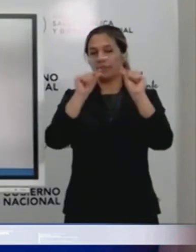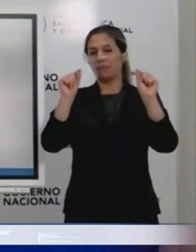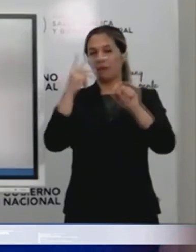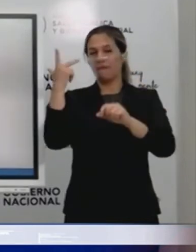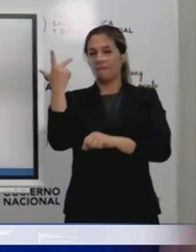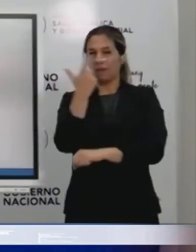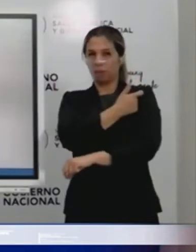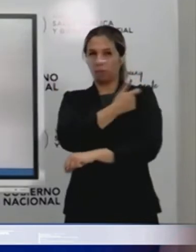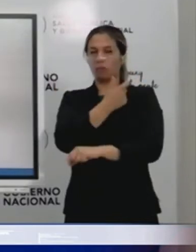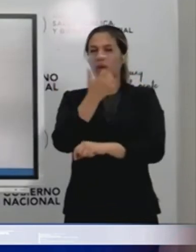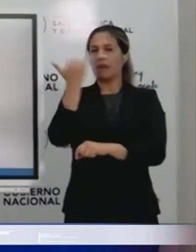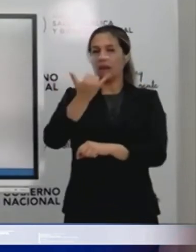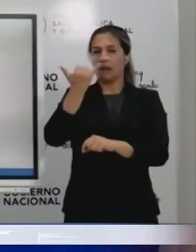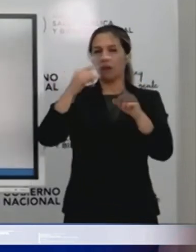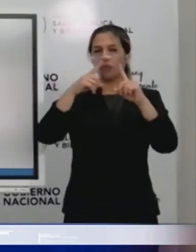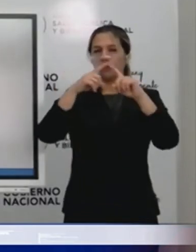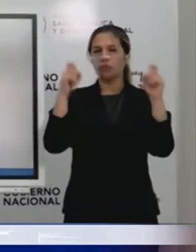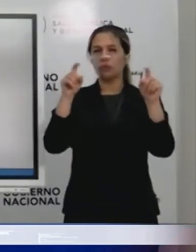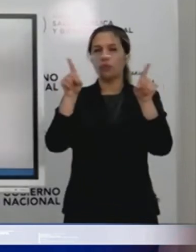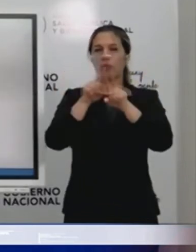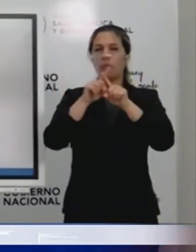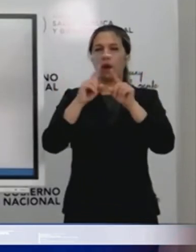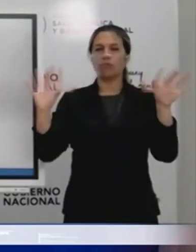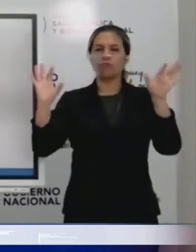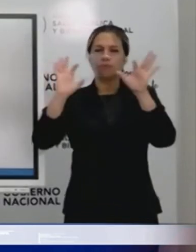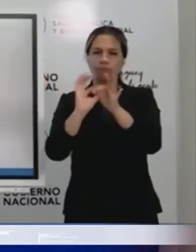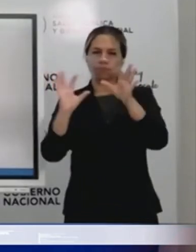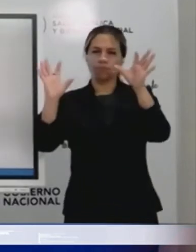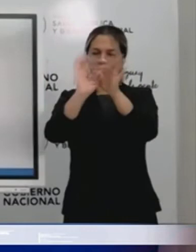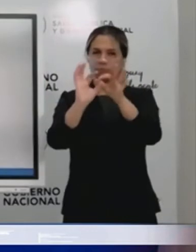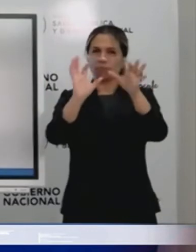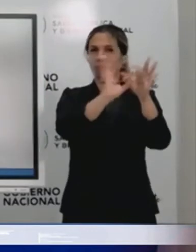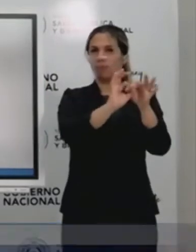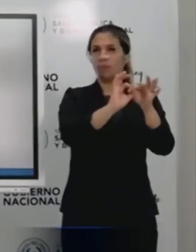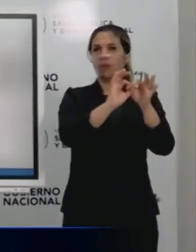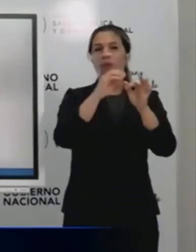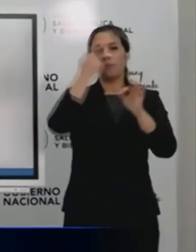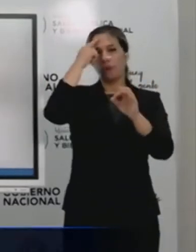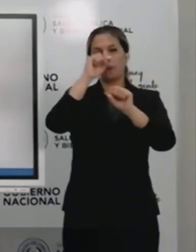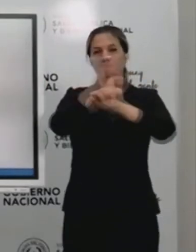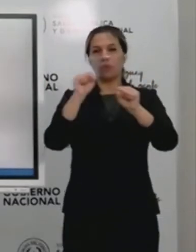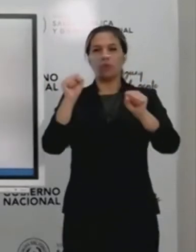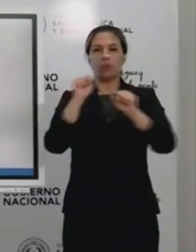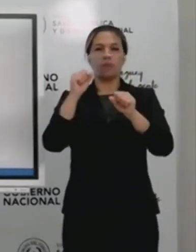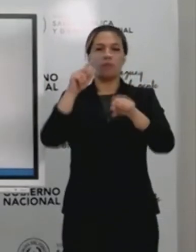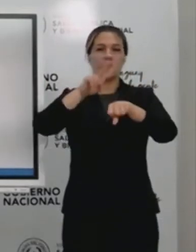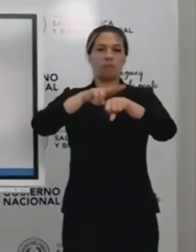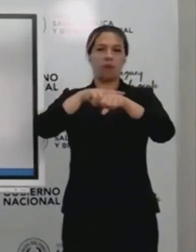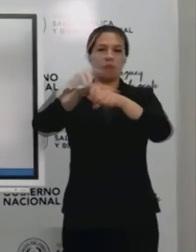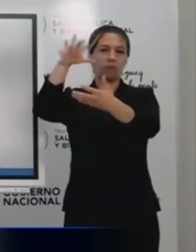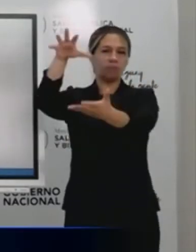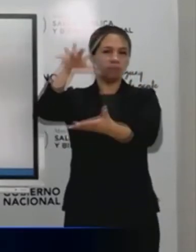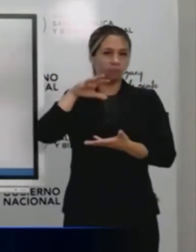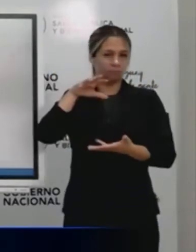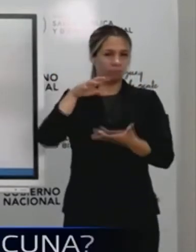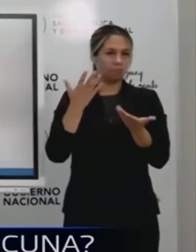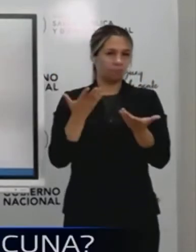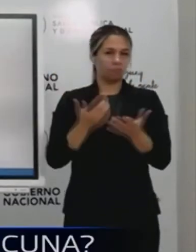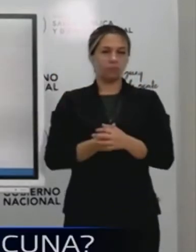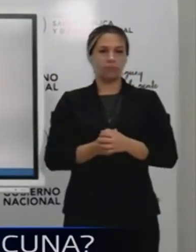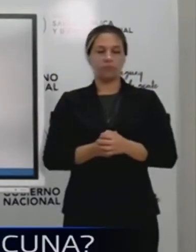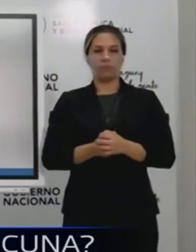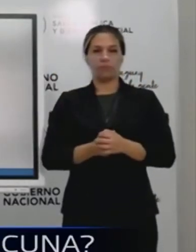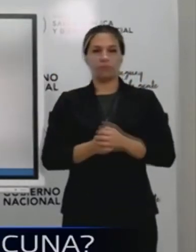¿serán otras alianzas para tener más alternativas y opciones de vacunas para el Paraguay? Una consulta de ABC Cardinal y ABC TV.